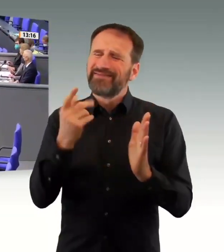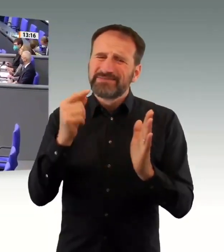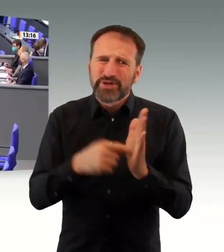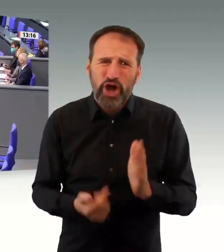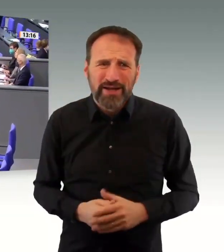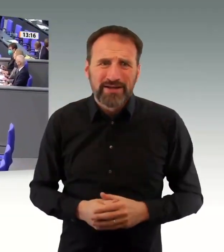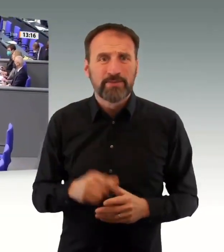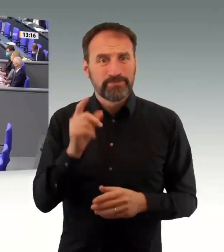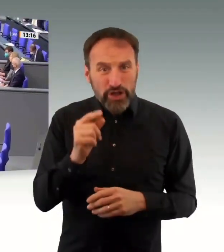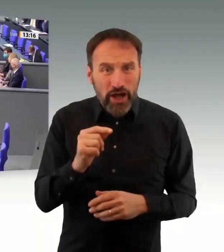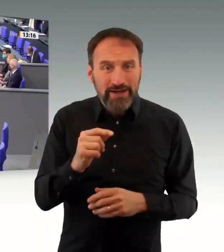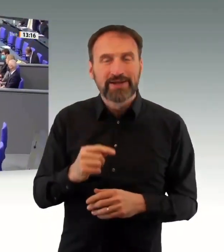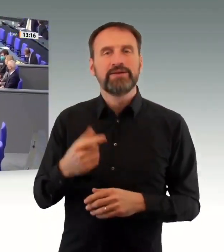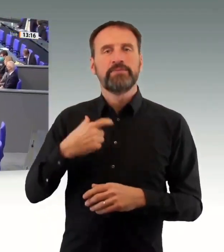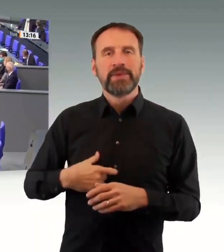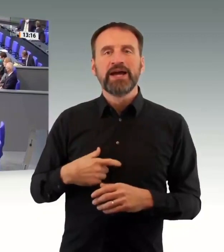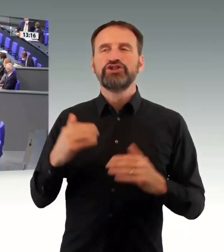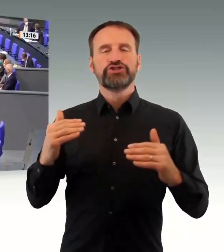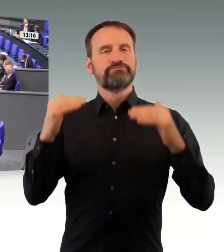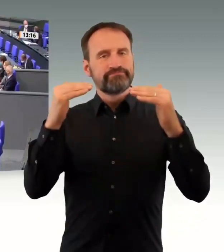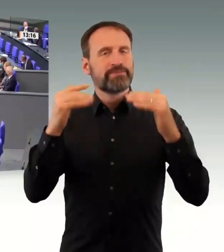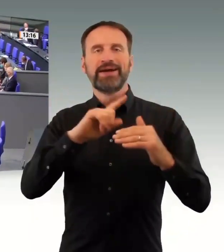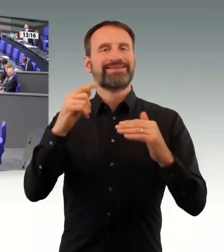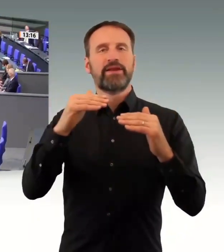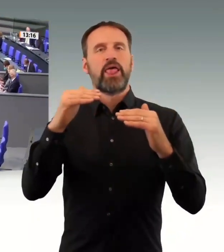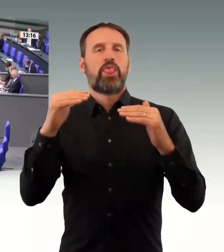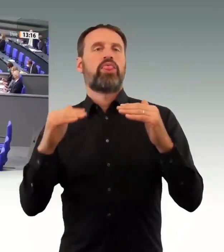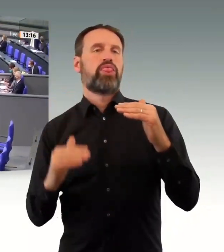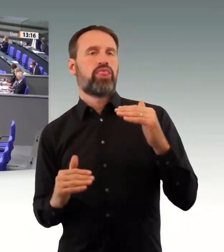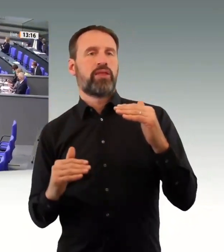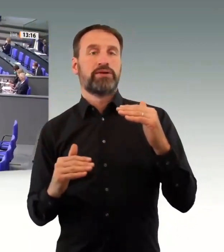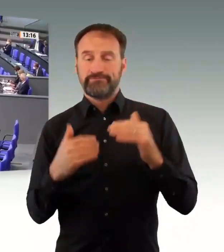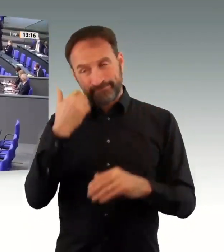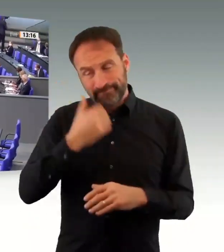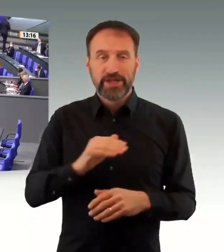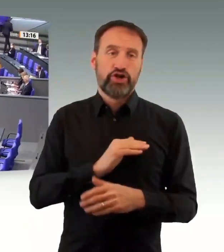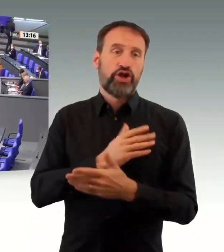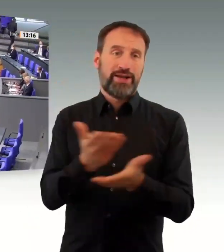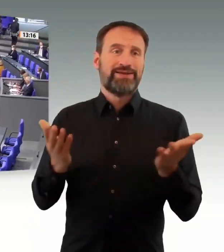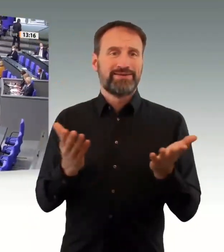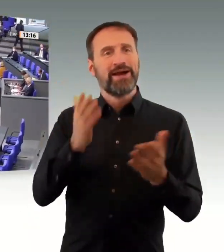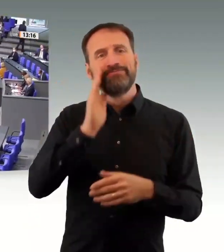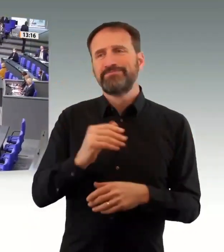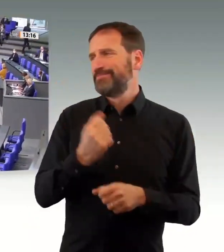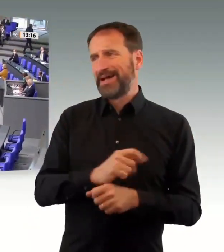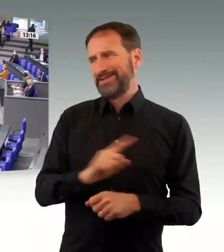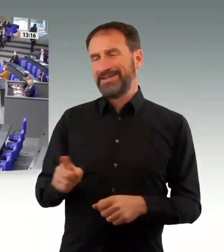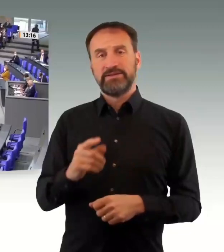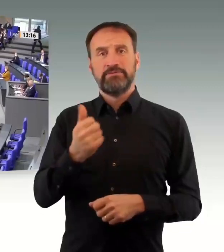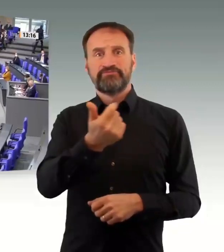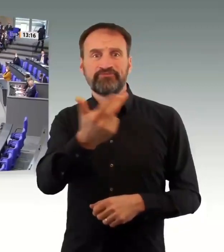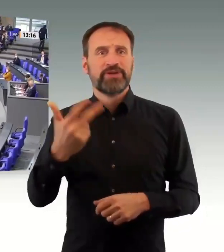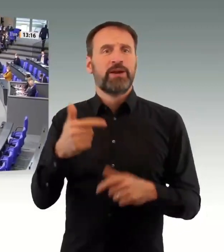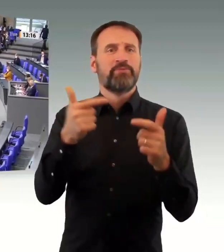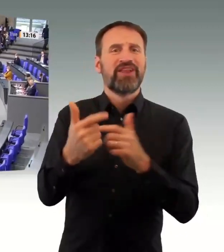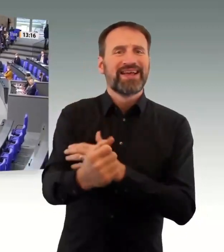Frau Präsidentin! Liebe Kolleginnen und Kollegen! Wir debattieren heute ein erstes Gesetz der linksgelben